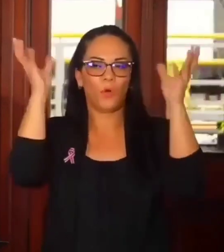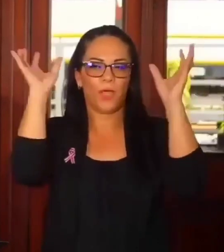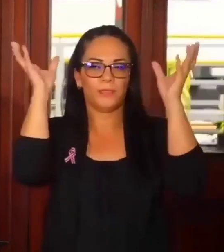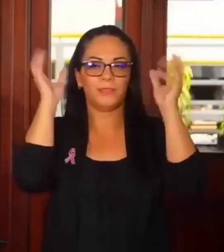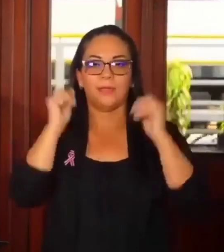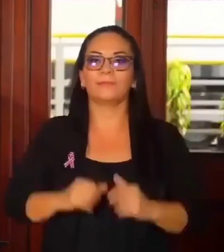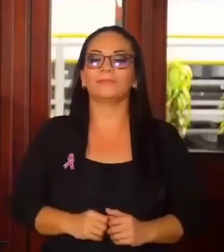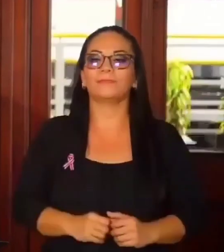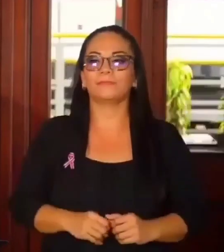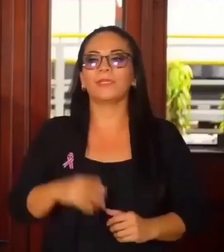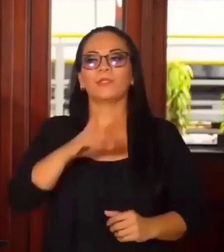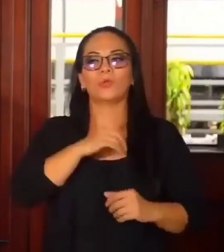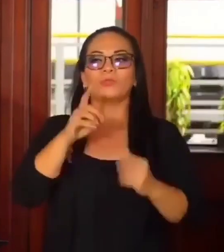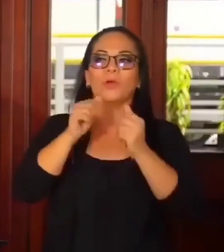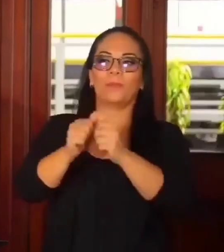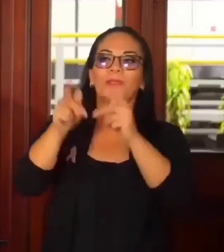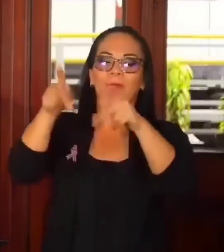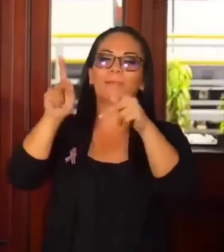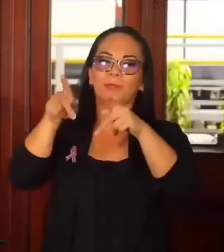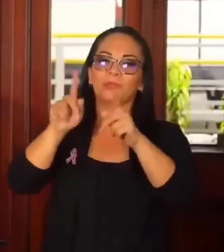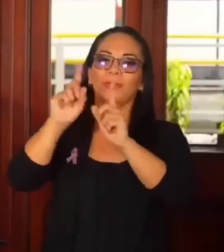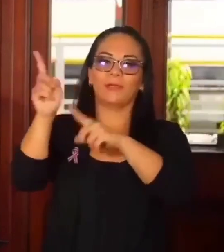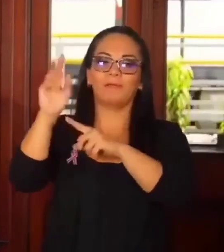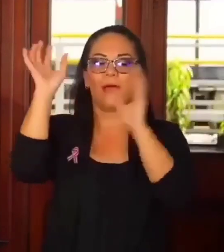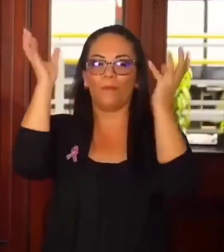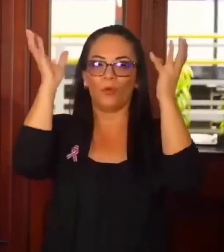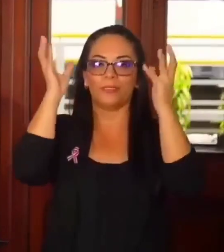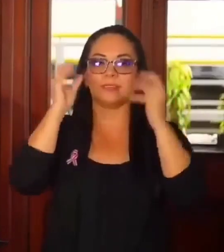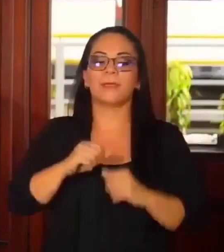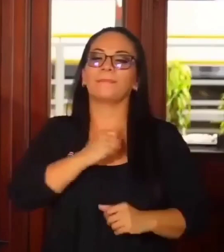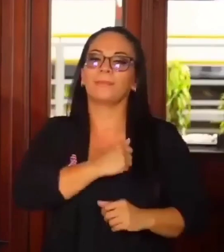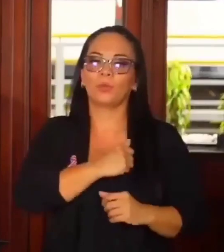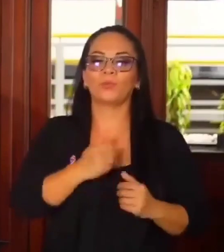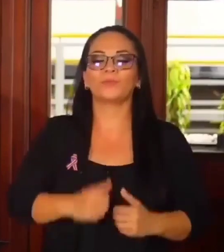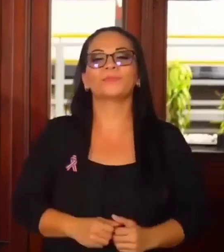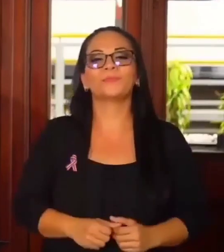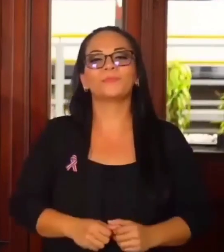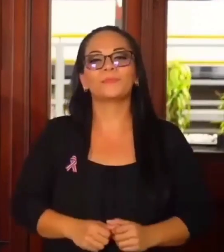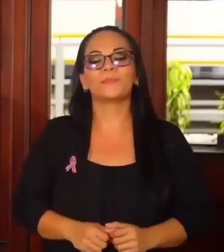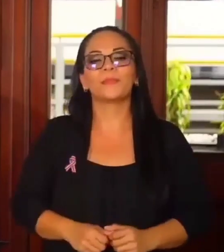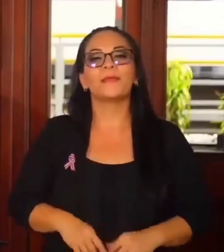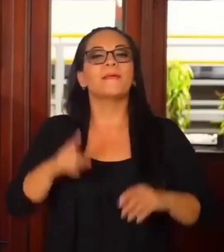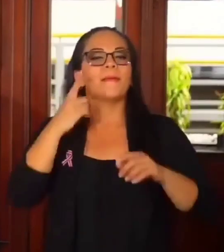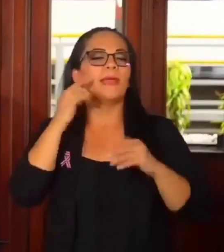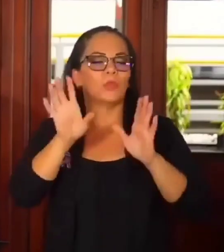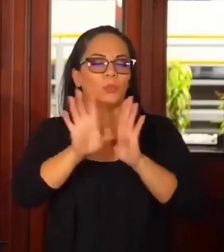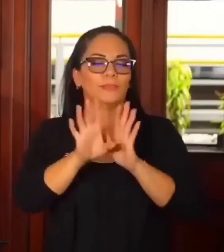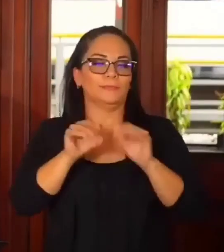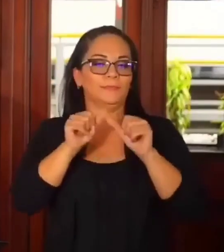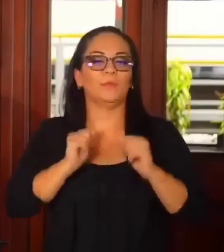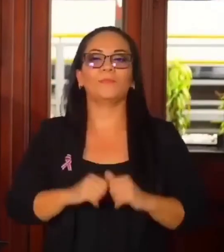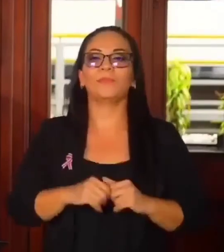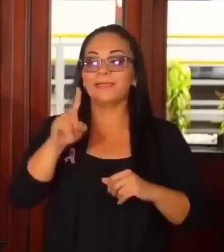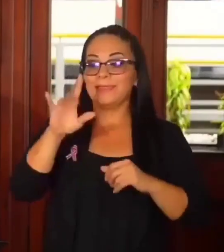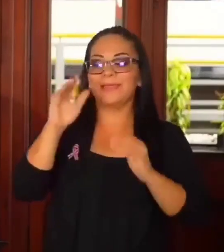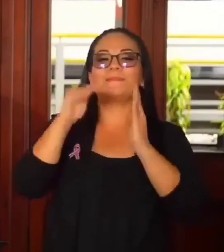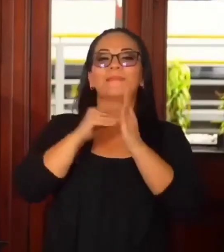que Dios acompañe a esa persona en la ambulancia, perdón, 100 mil dólares de